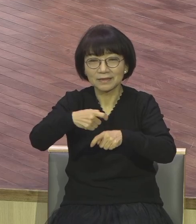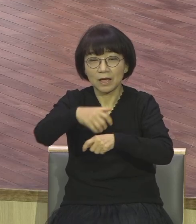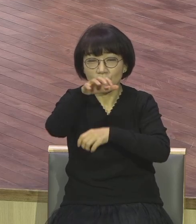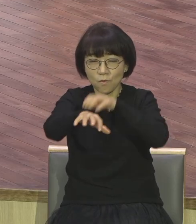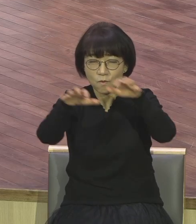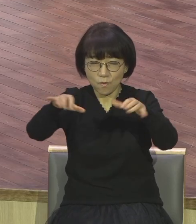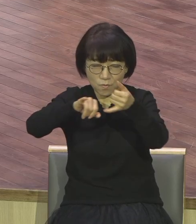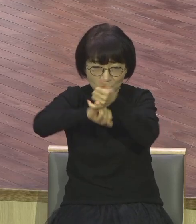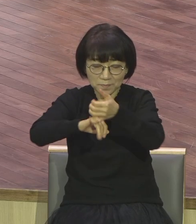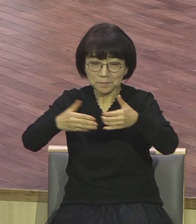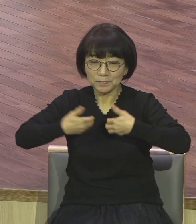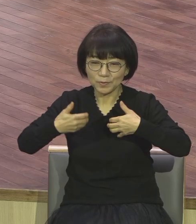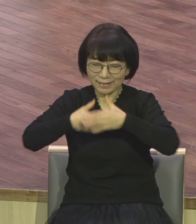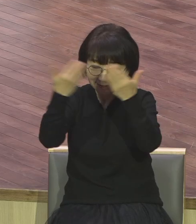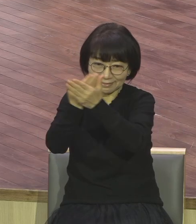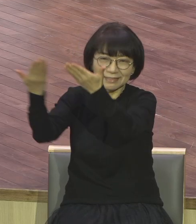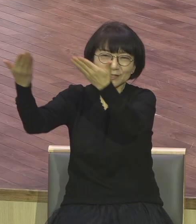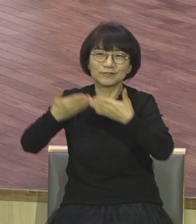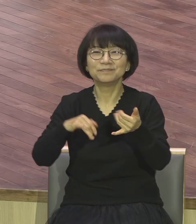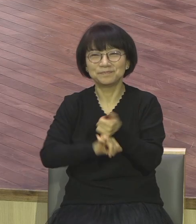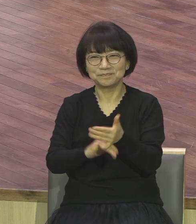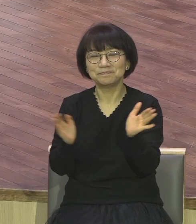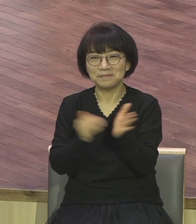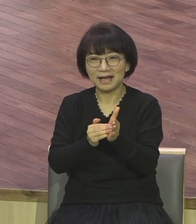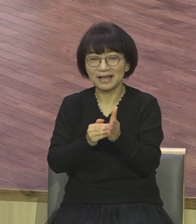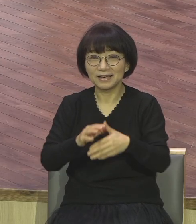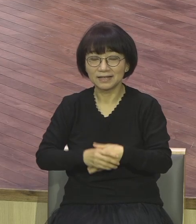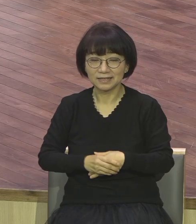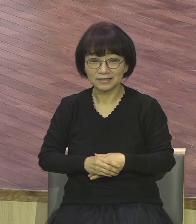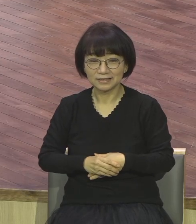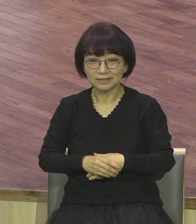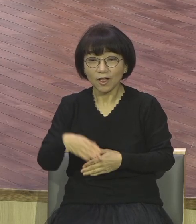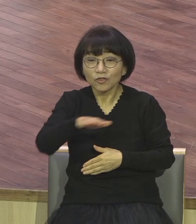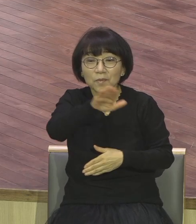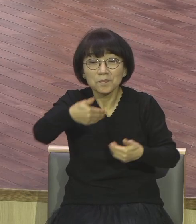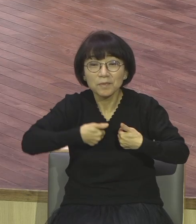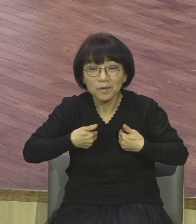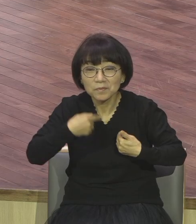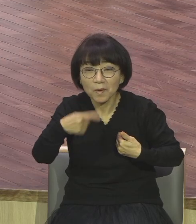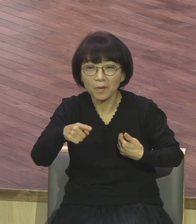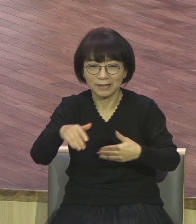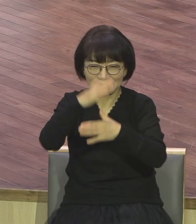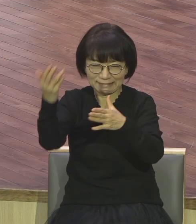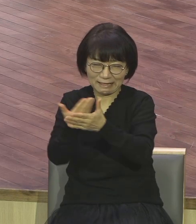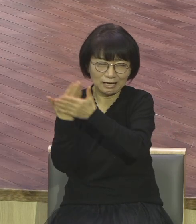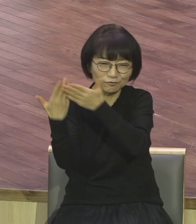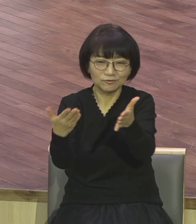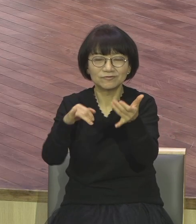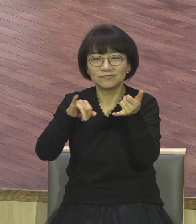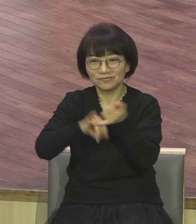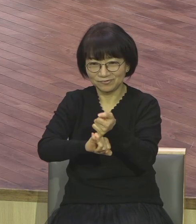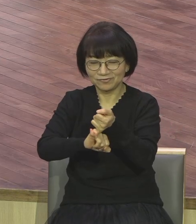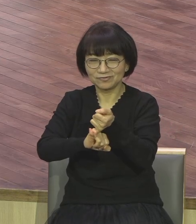약속을 한 것인 거예요. 모든 걸 너의 피로를 채워주겠다. 중요한 것은